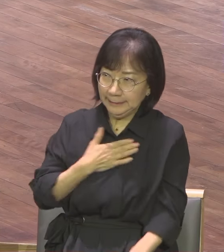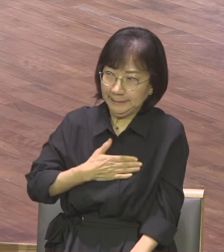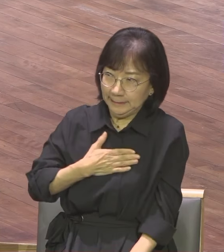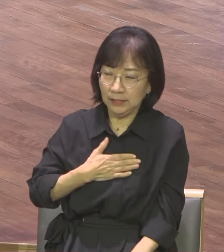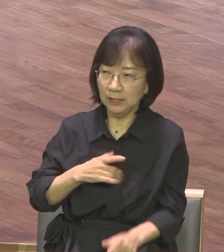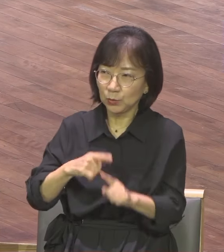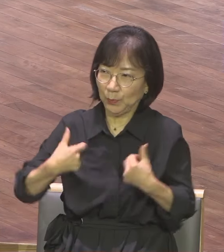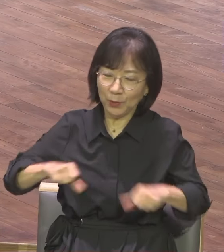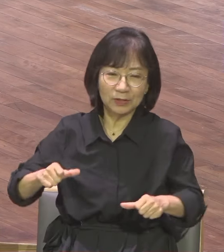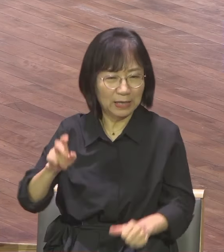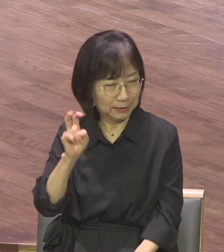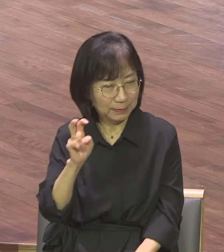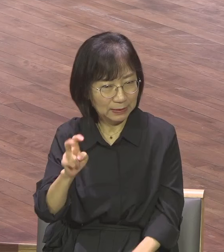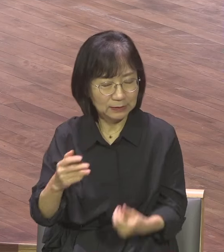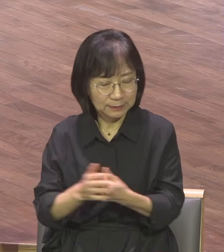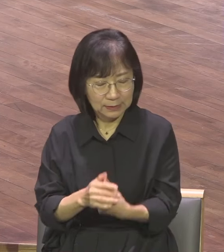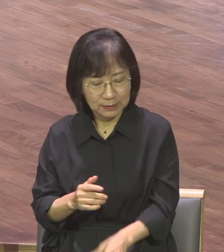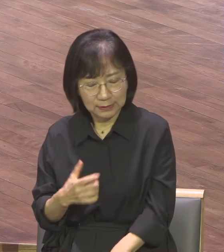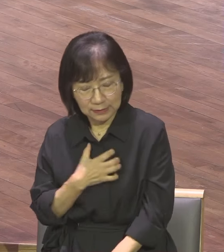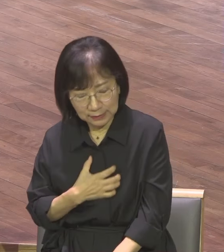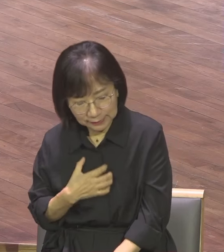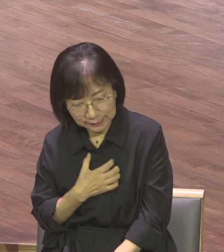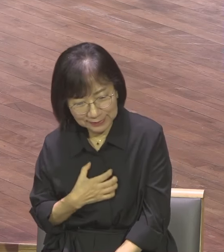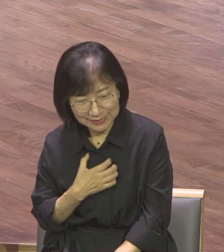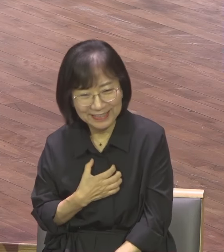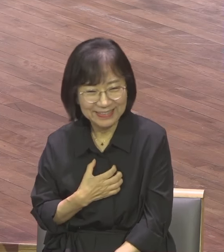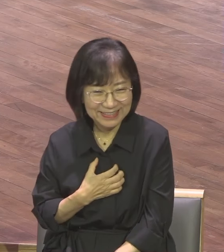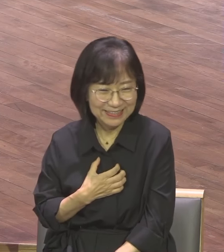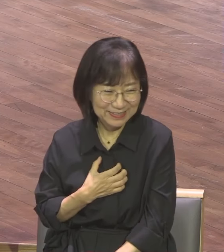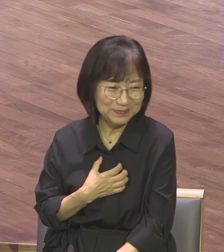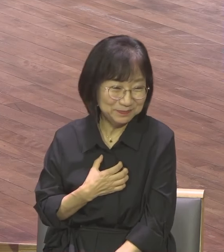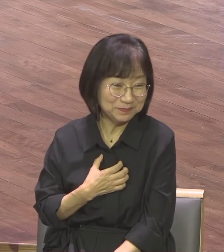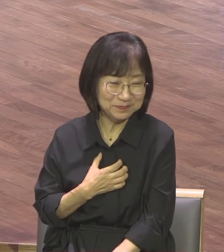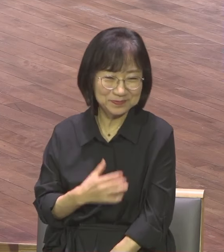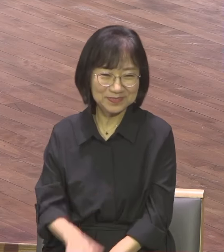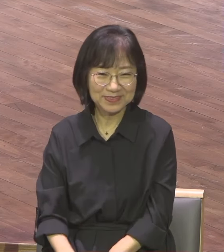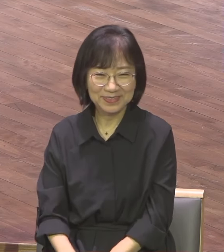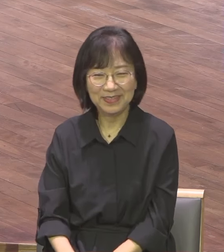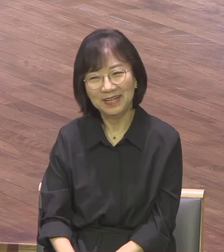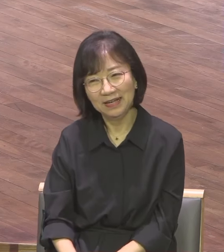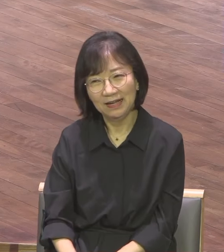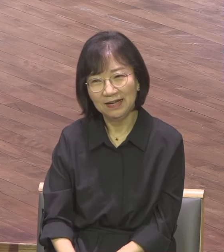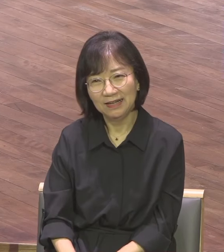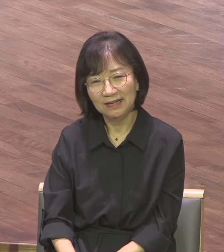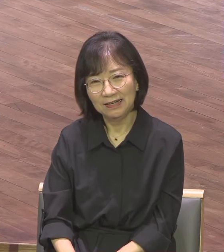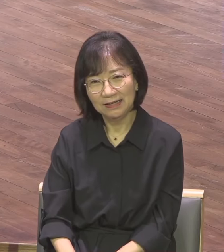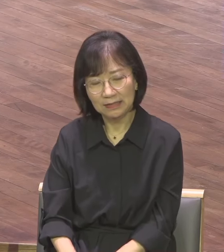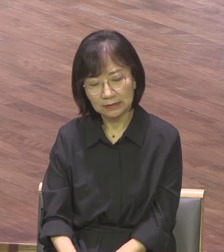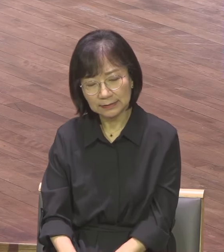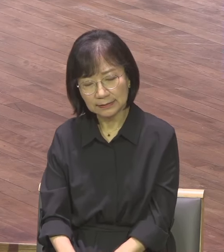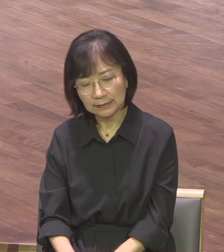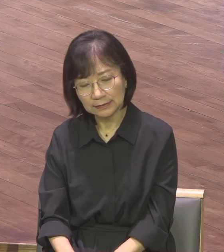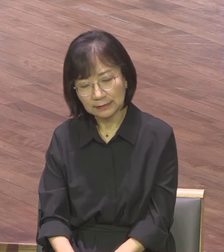필요한 것은 아들하고 같이 왔는데 정말 영접인데 그리스도를 나의 구조로 영접해야 되는데